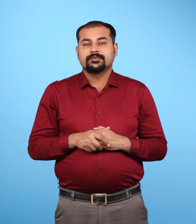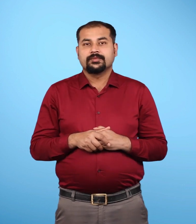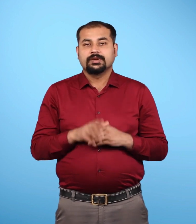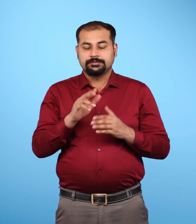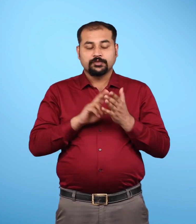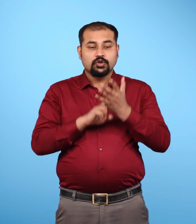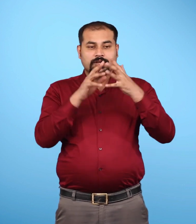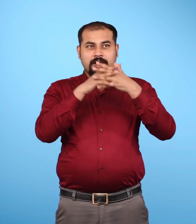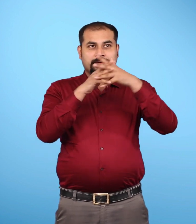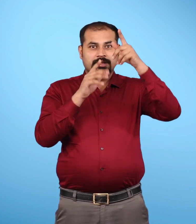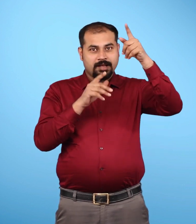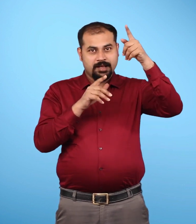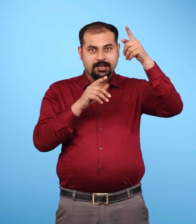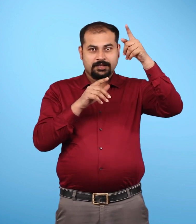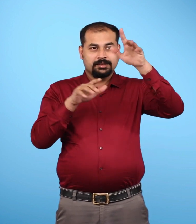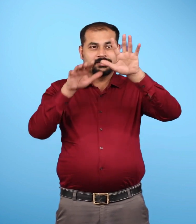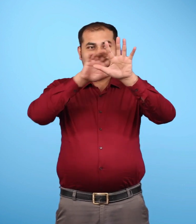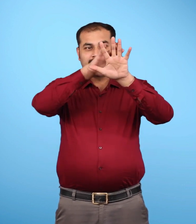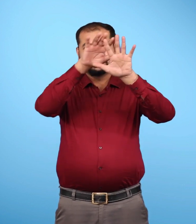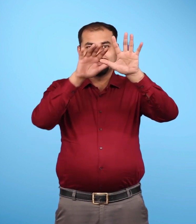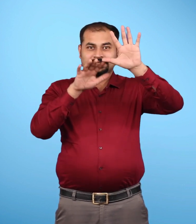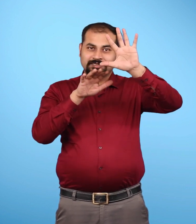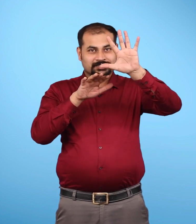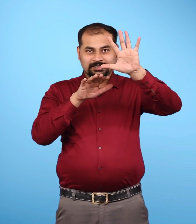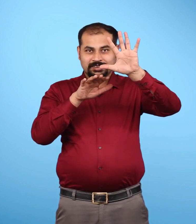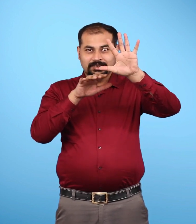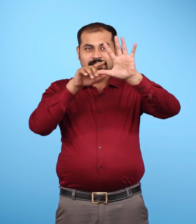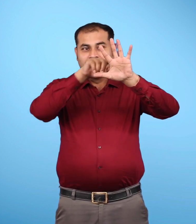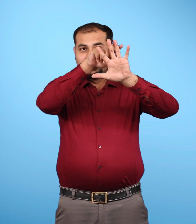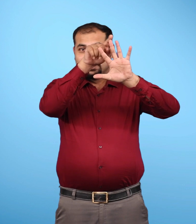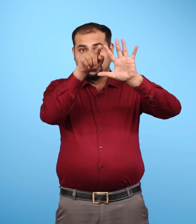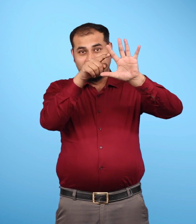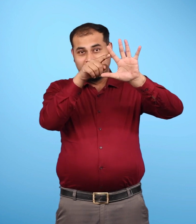यह उत्तर अमेरिका के उत्तरी तटों तथा युरेशिया से घिरा है